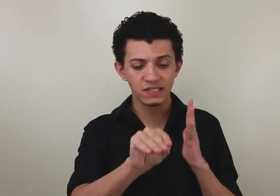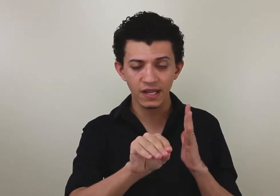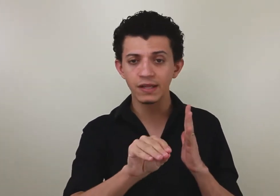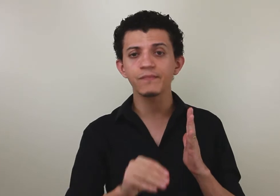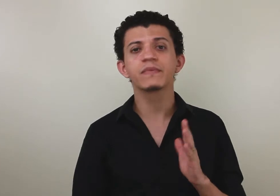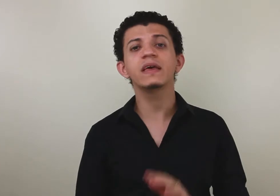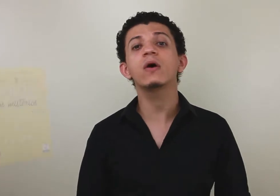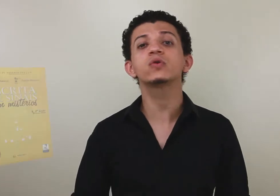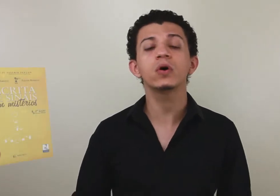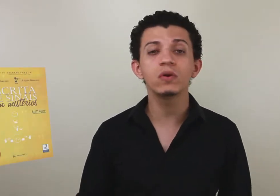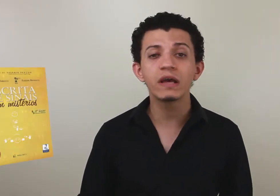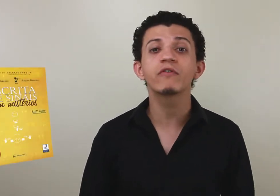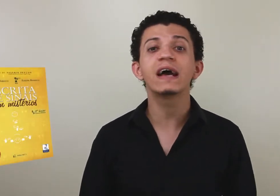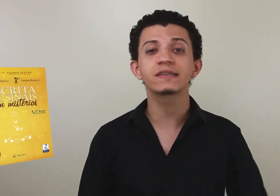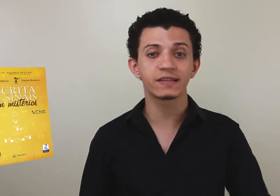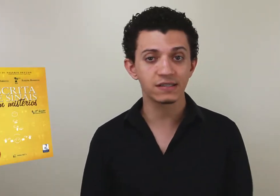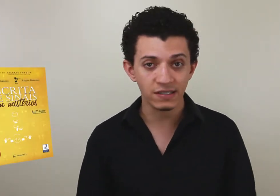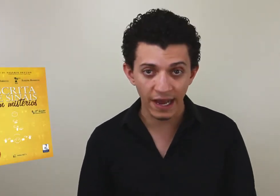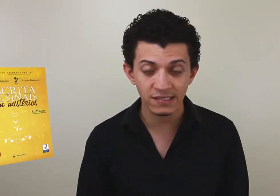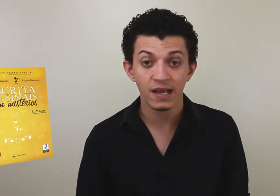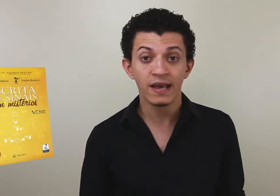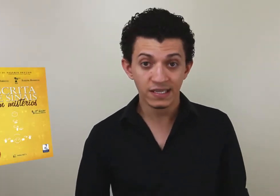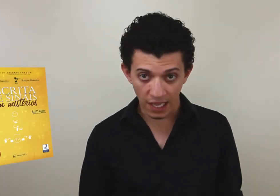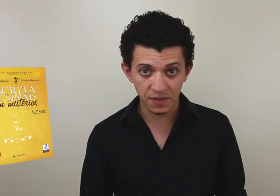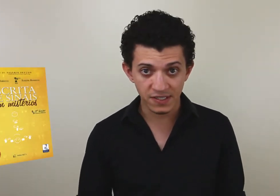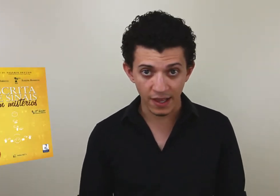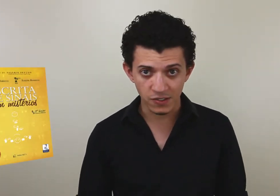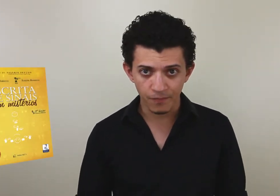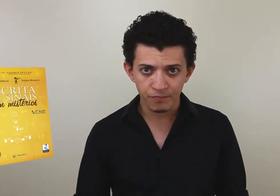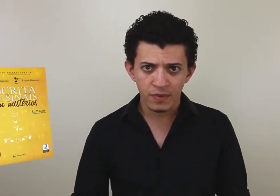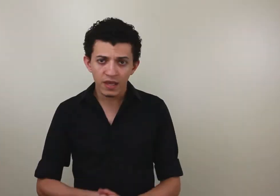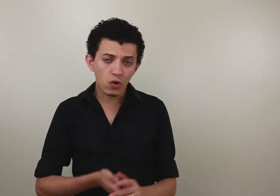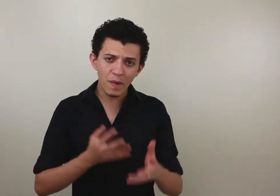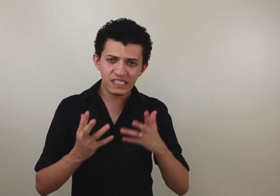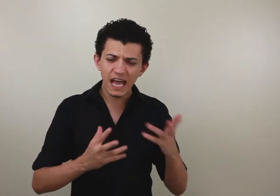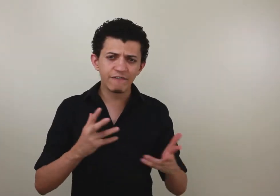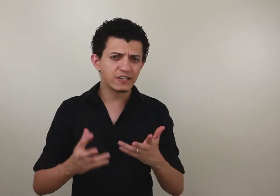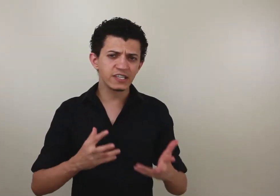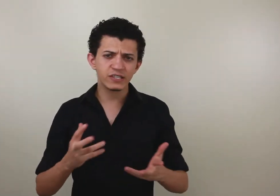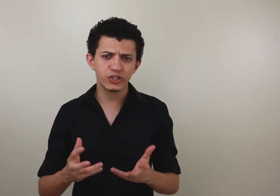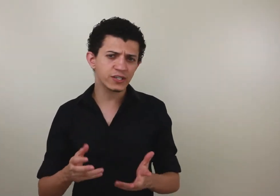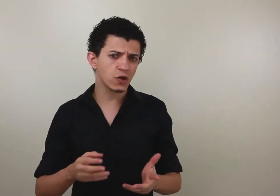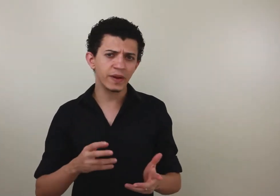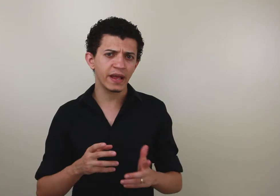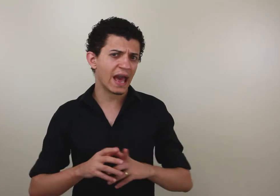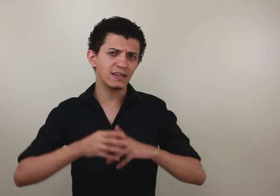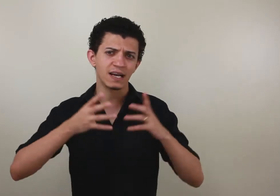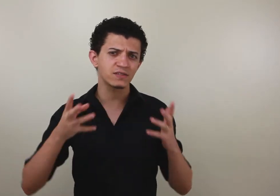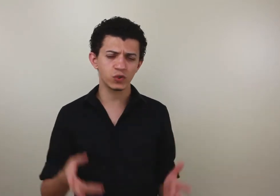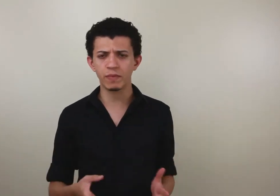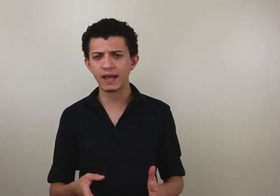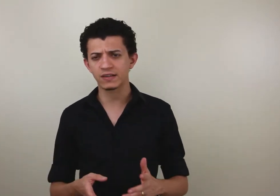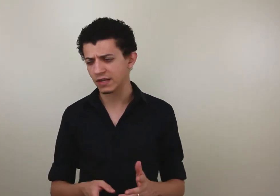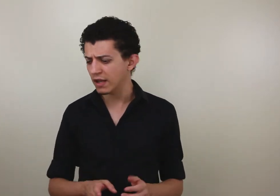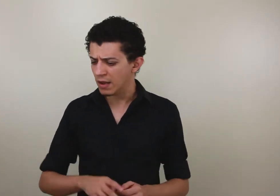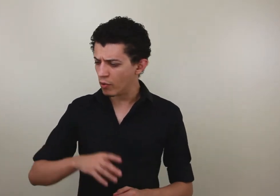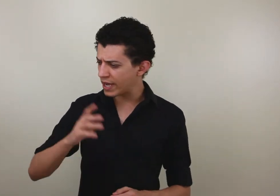Escritas e autor do livro Escrita de Sinais Sem Mistérios. Eu comecei a refletir esses dias sobre realização de metas, porque